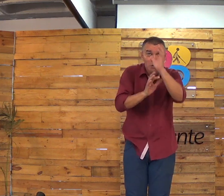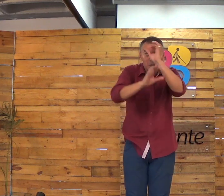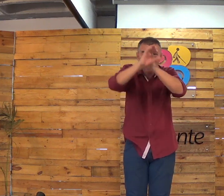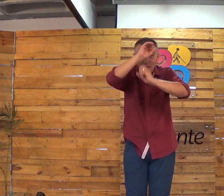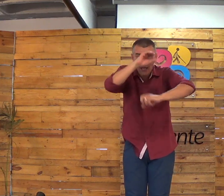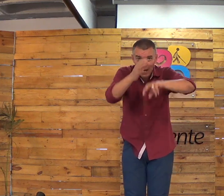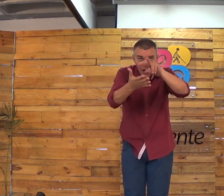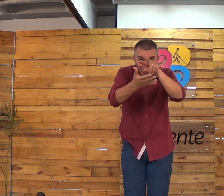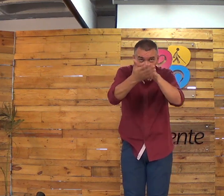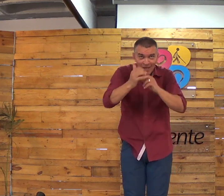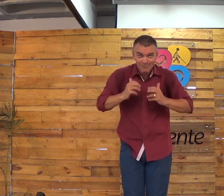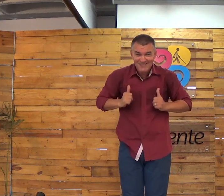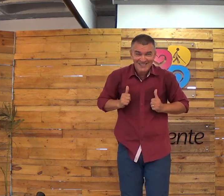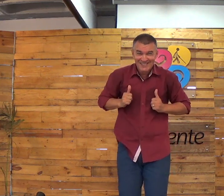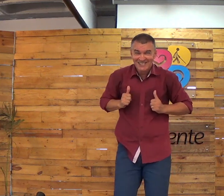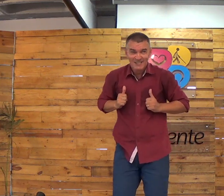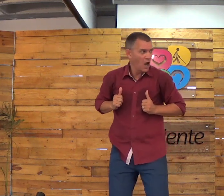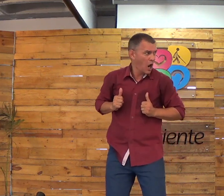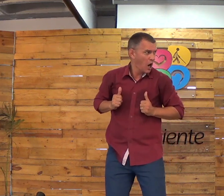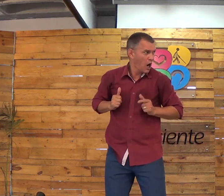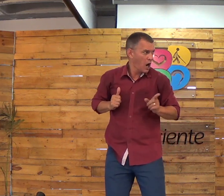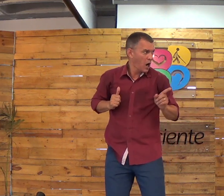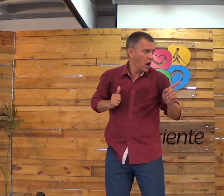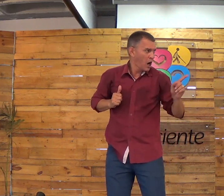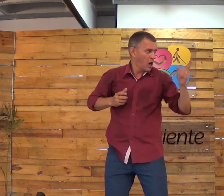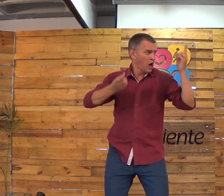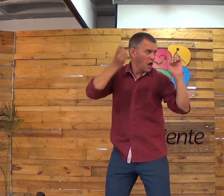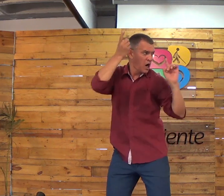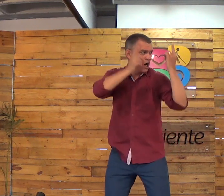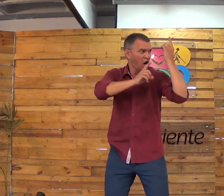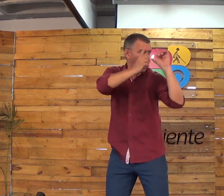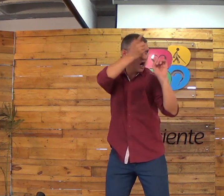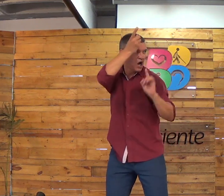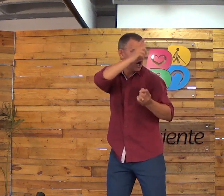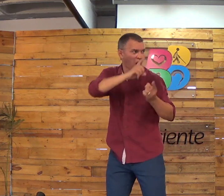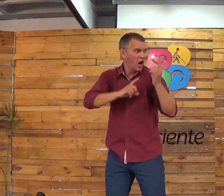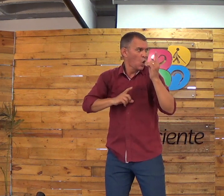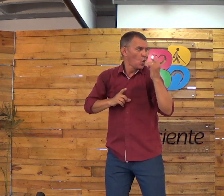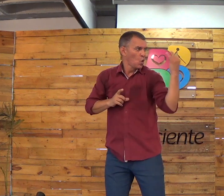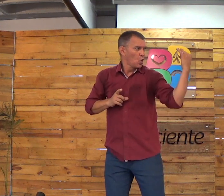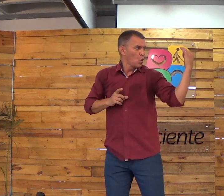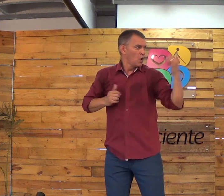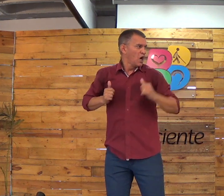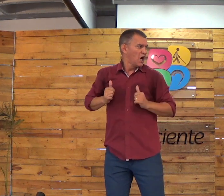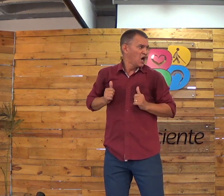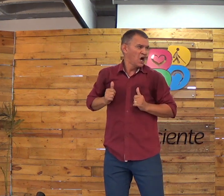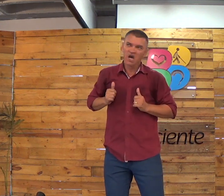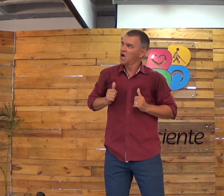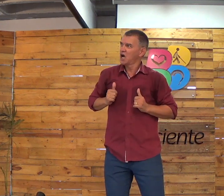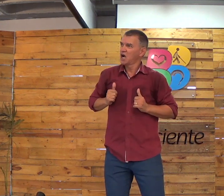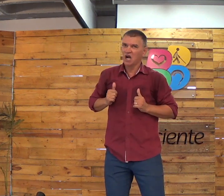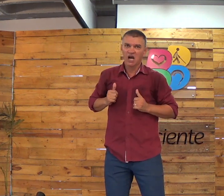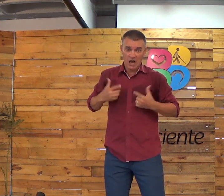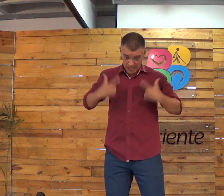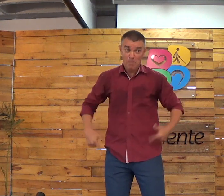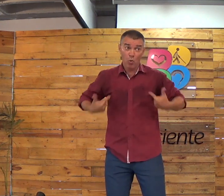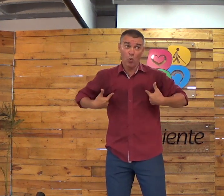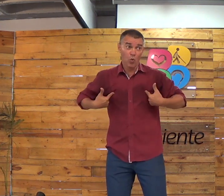Se você anda com Jesus, você aprende e você, para que ela seja traído pelo carnaval,